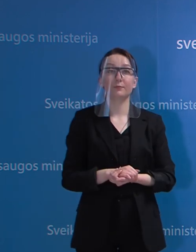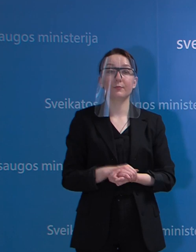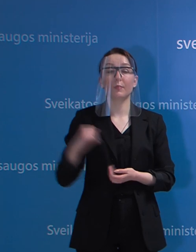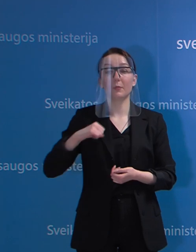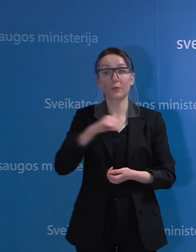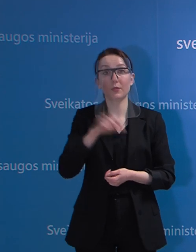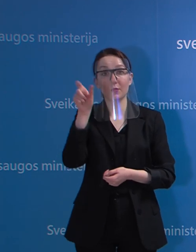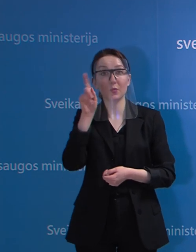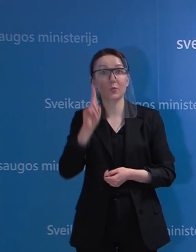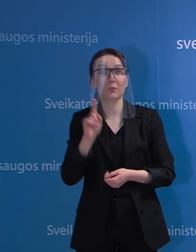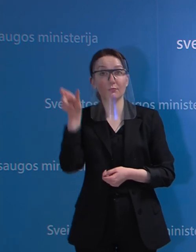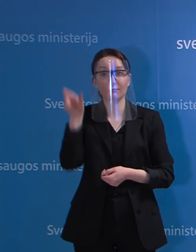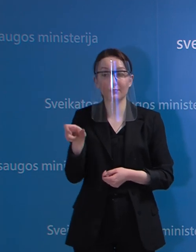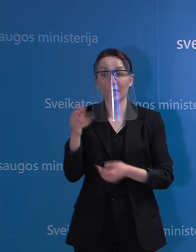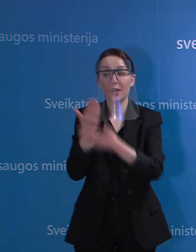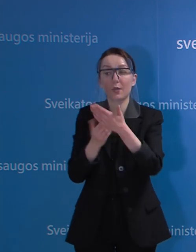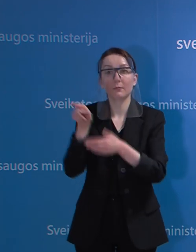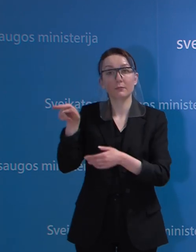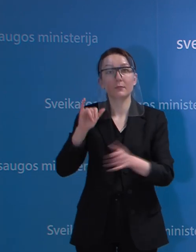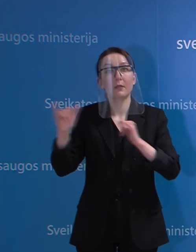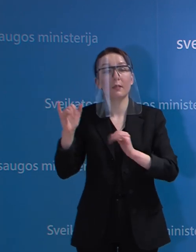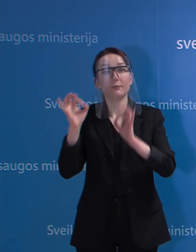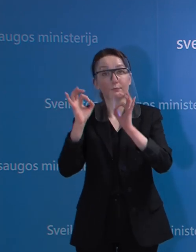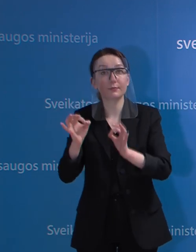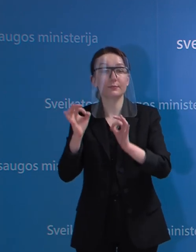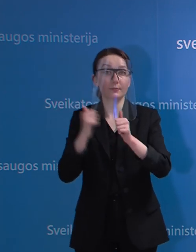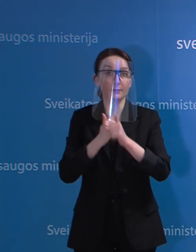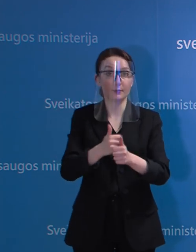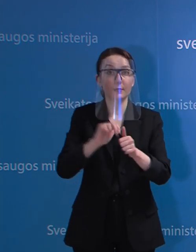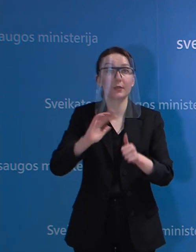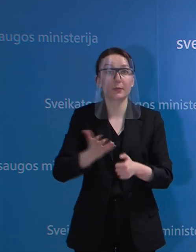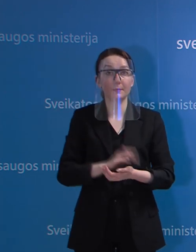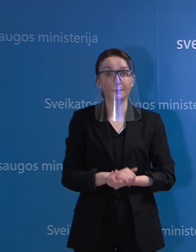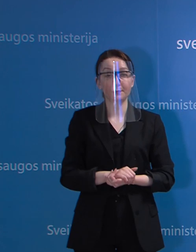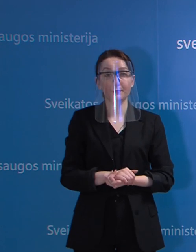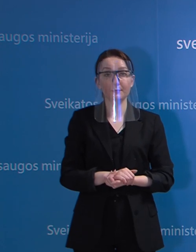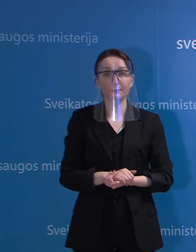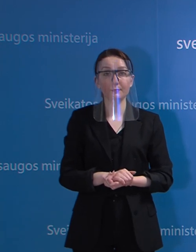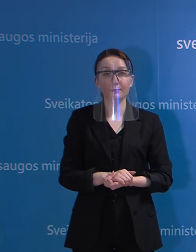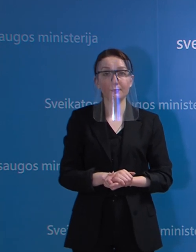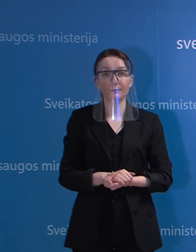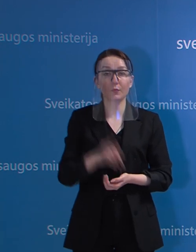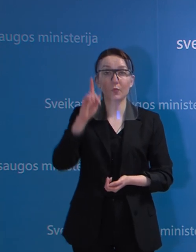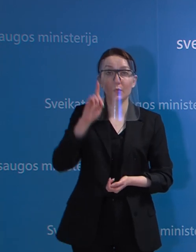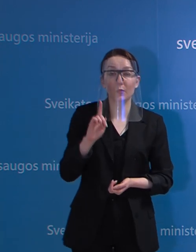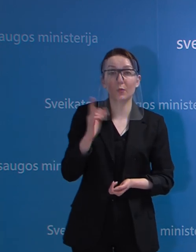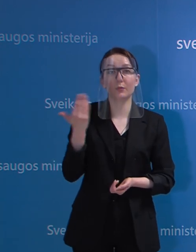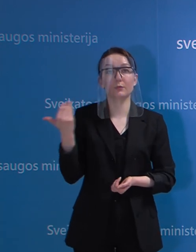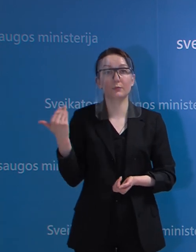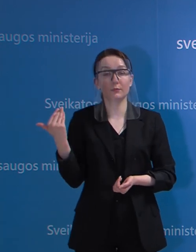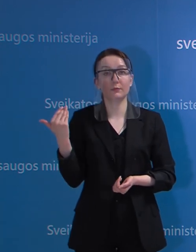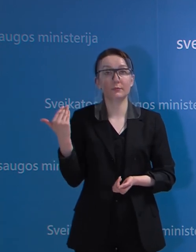savanoriam taip pat yra parengtos rekomendacijos, kuriuo jie turėtų laikytis, norėdami, na, minimizuoti